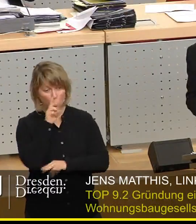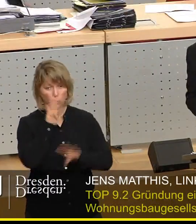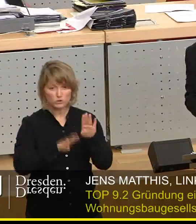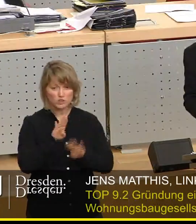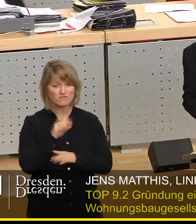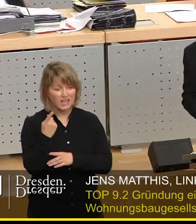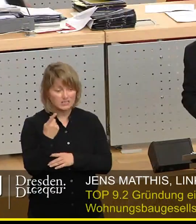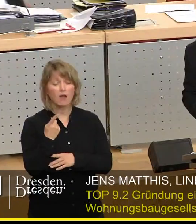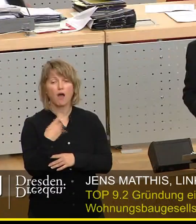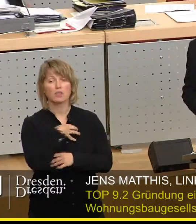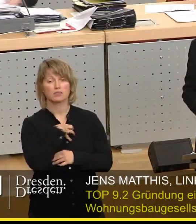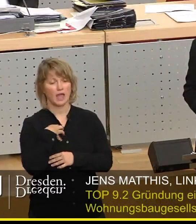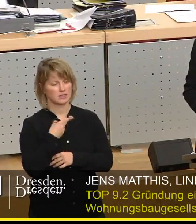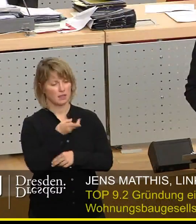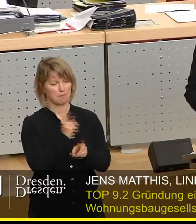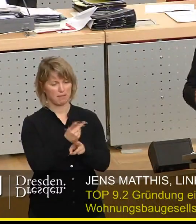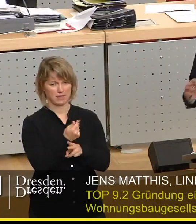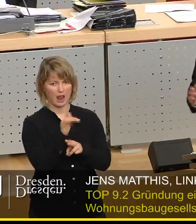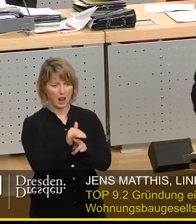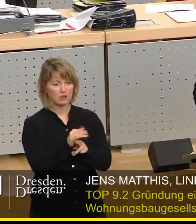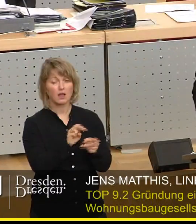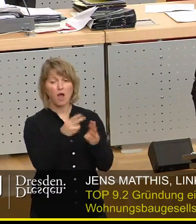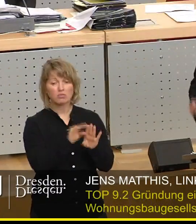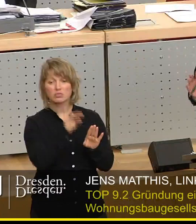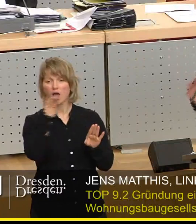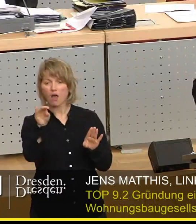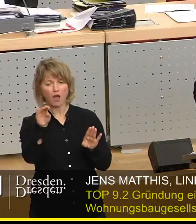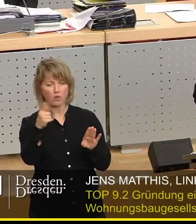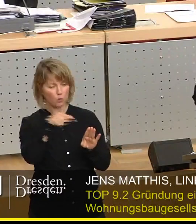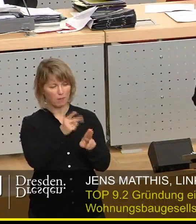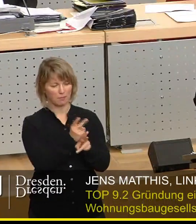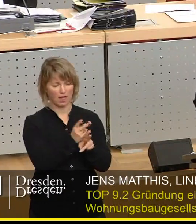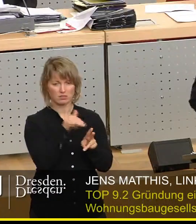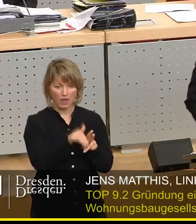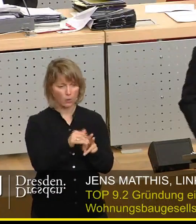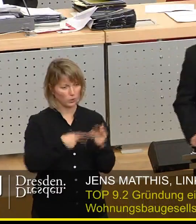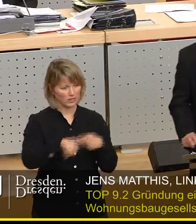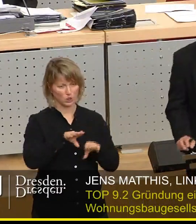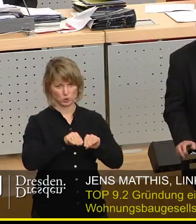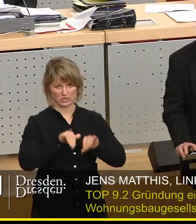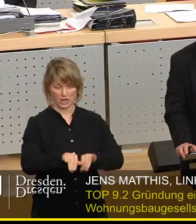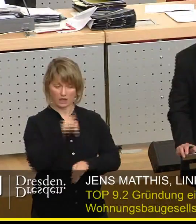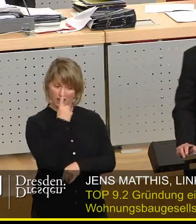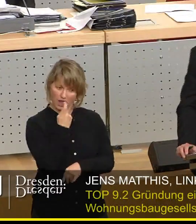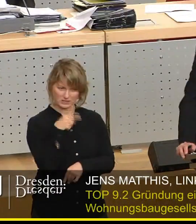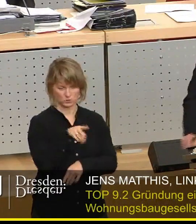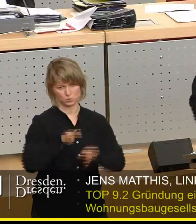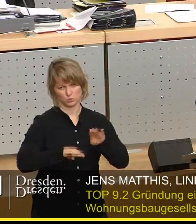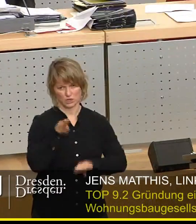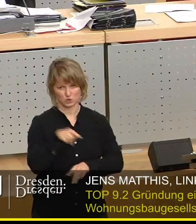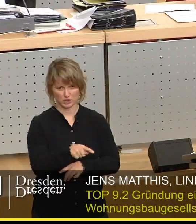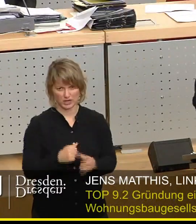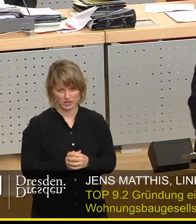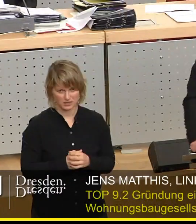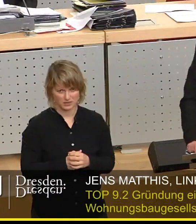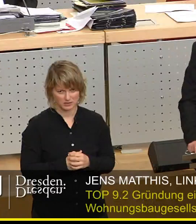ist in Dresden, statt auf anderen Ebenen der öffentlichen Hand sich zu befinden und wir können es nutzen. Das ist der entscheidende Unterschied und